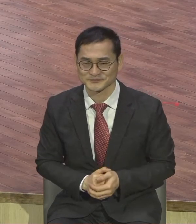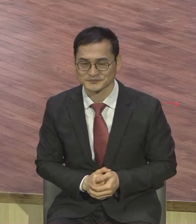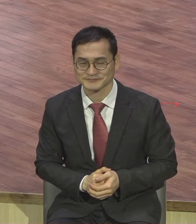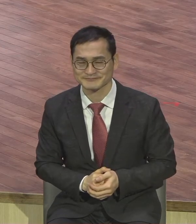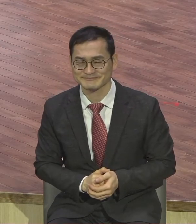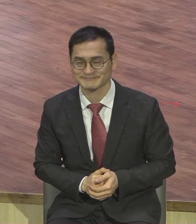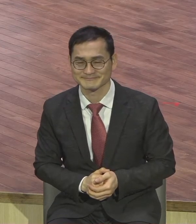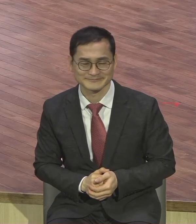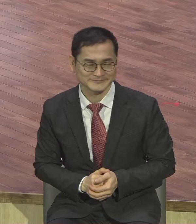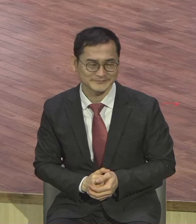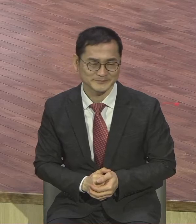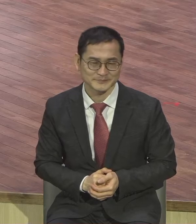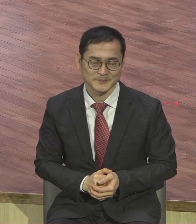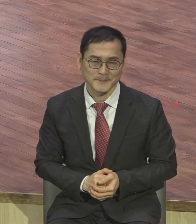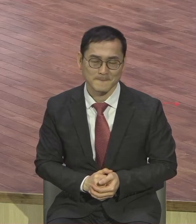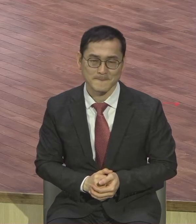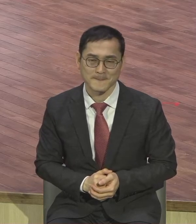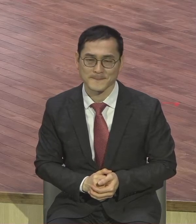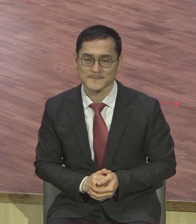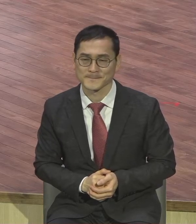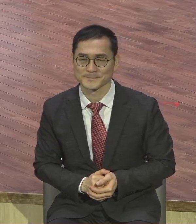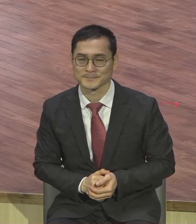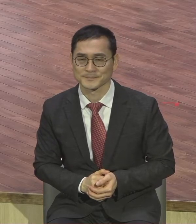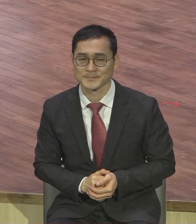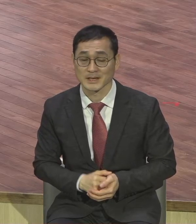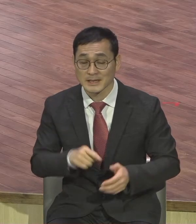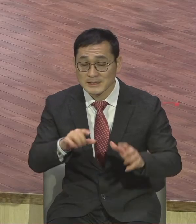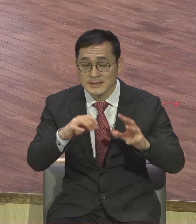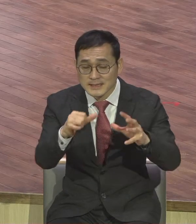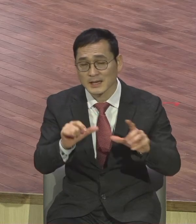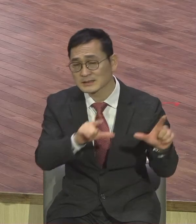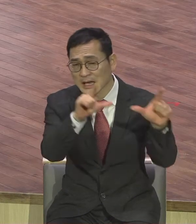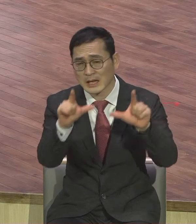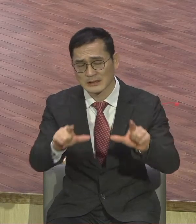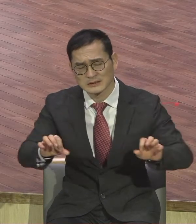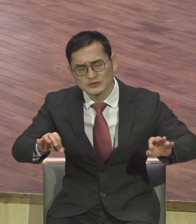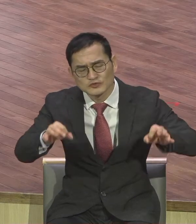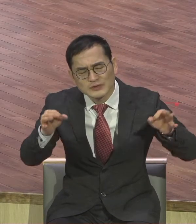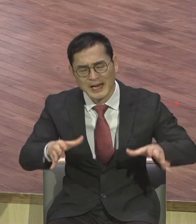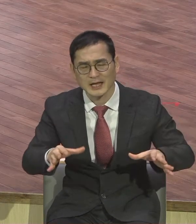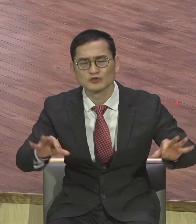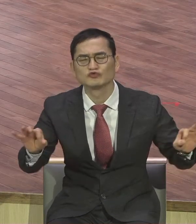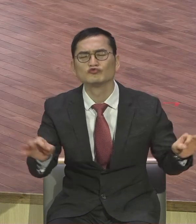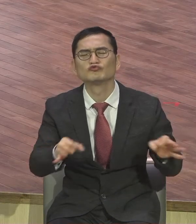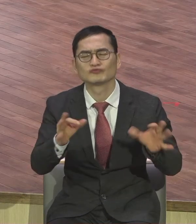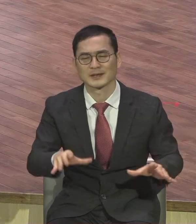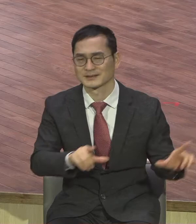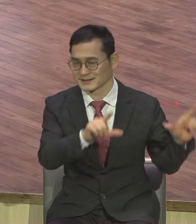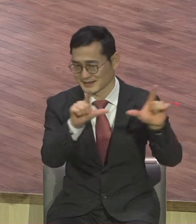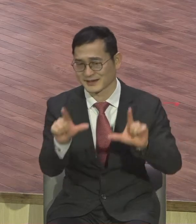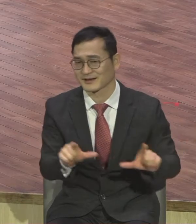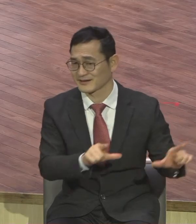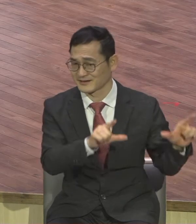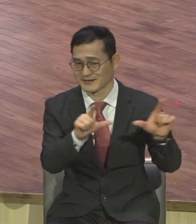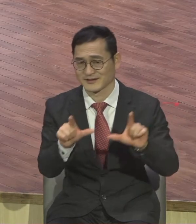우리가 우리가 잠시 잠깐 이 땅에 살면서 잠시 사는데 금방 같아요 내가